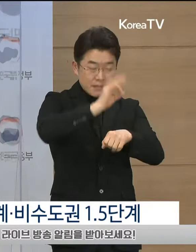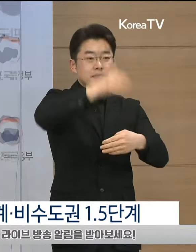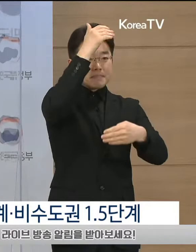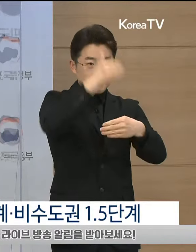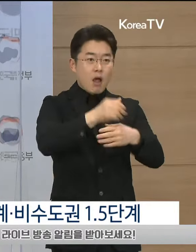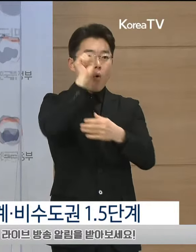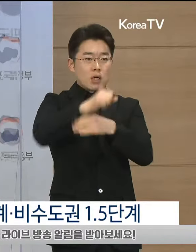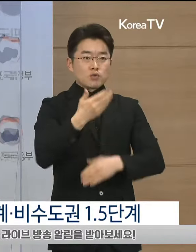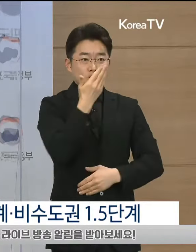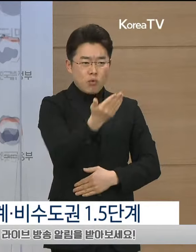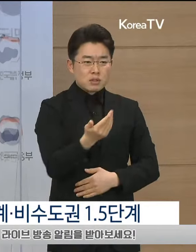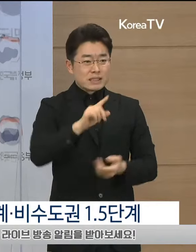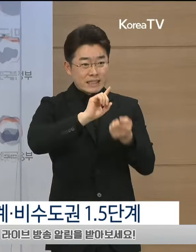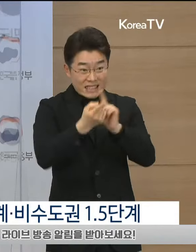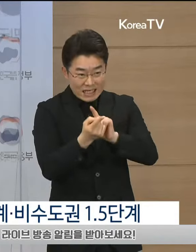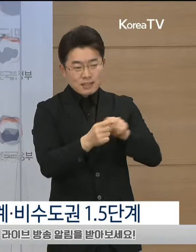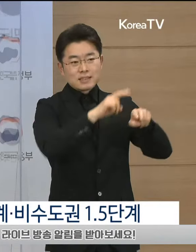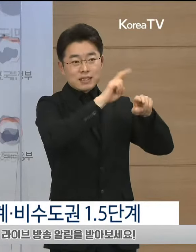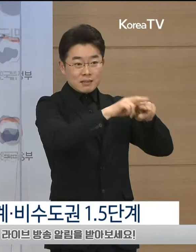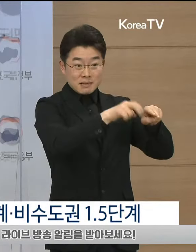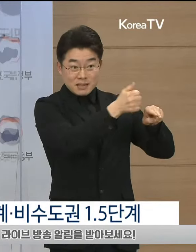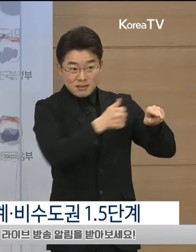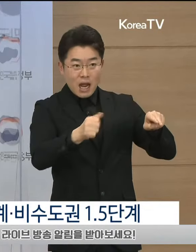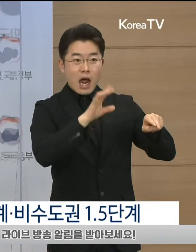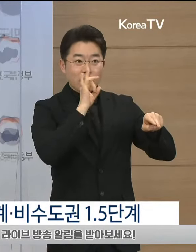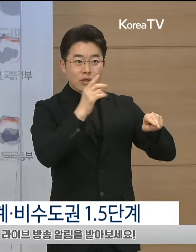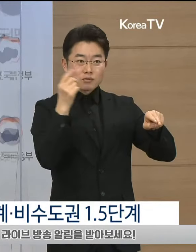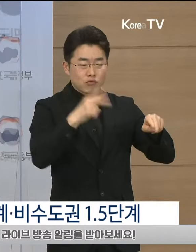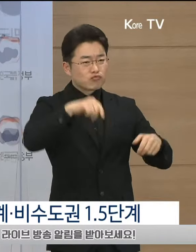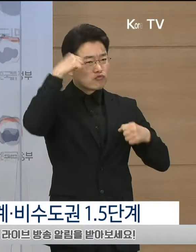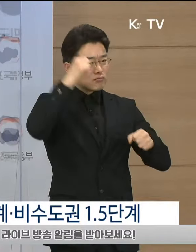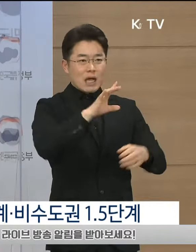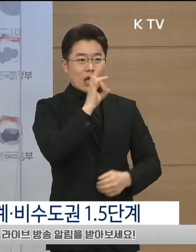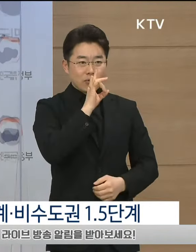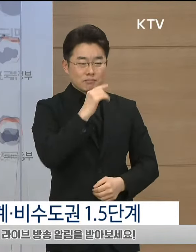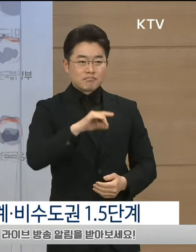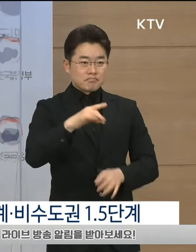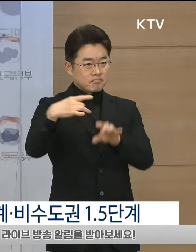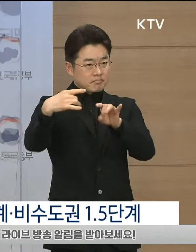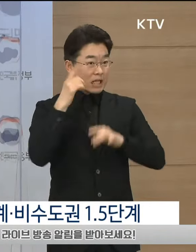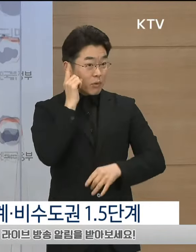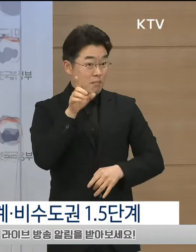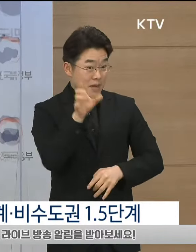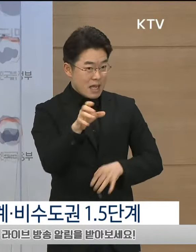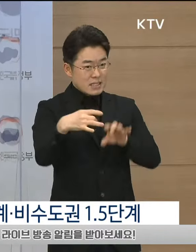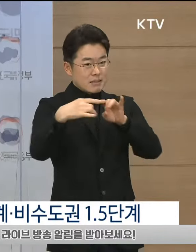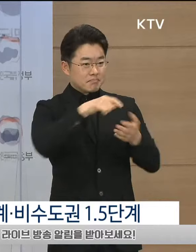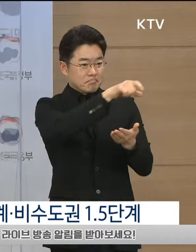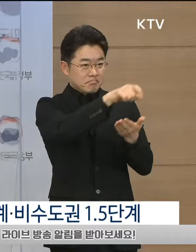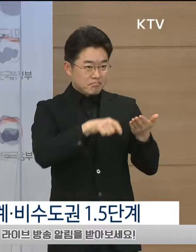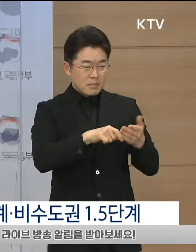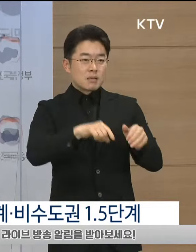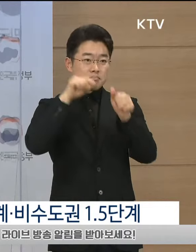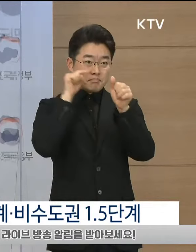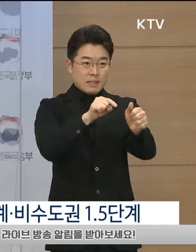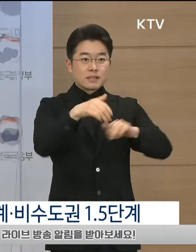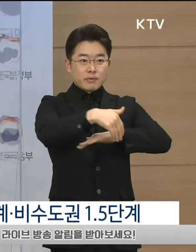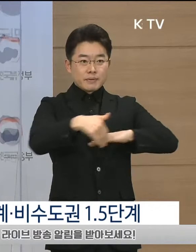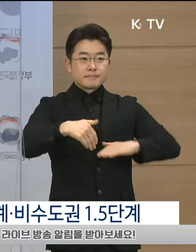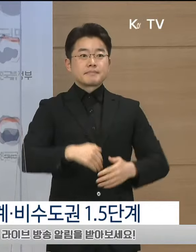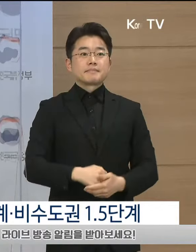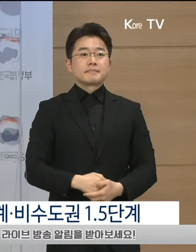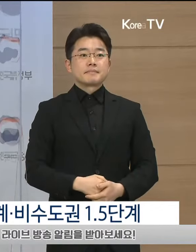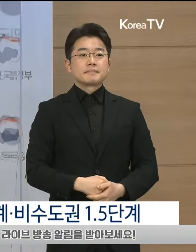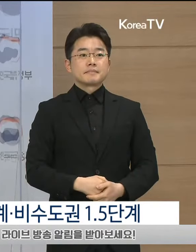좌석 이동, 춤추기 금지, 전자출입명부 작성 등 강화된 방역수칙이 적용됩니다.